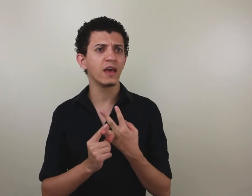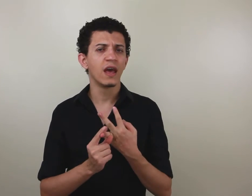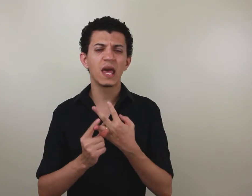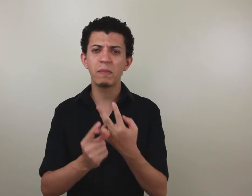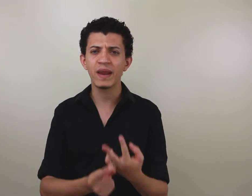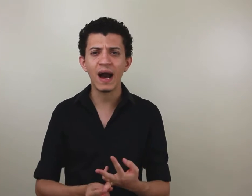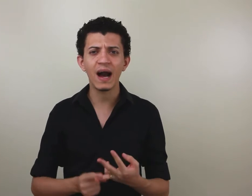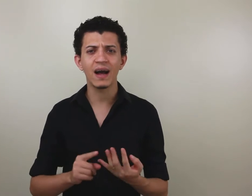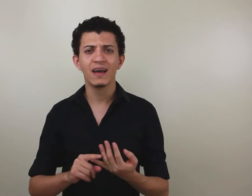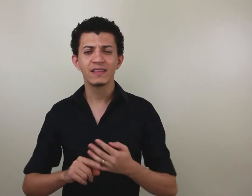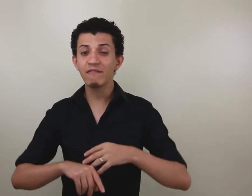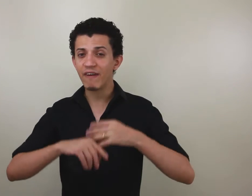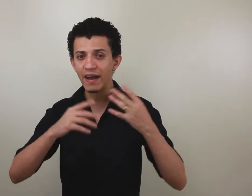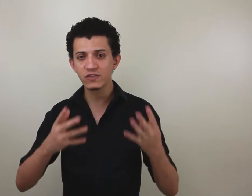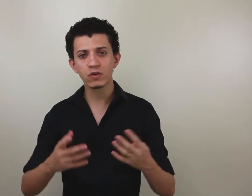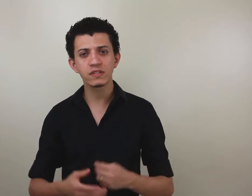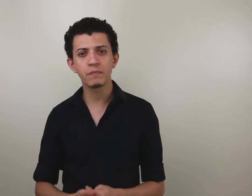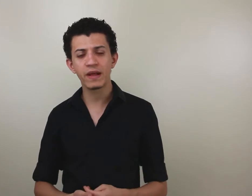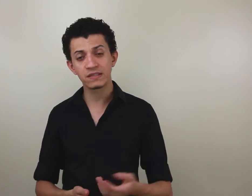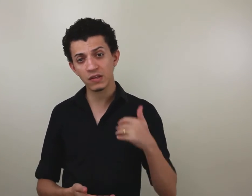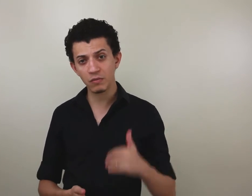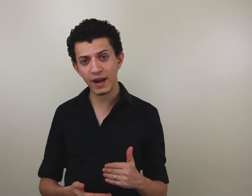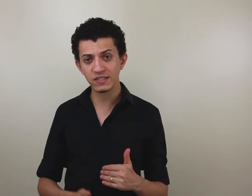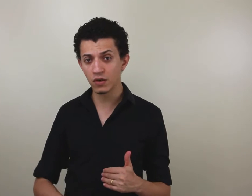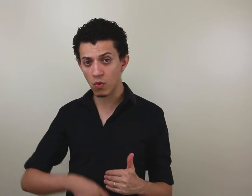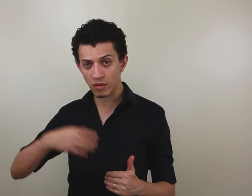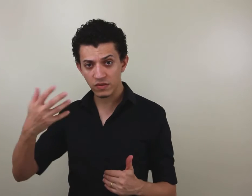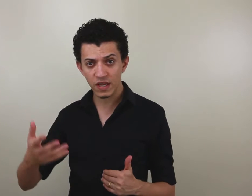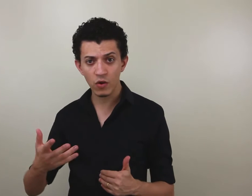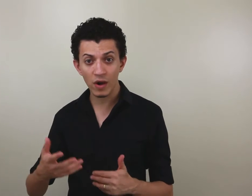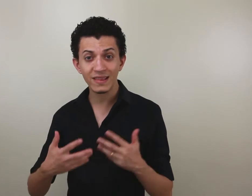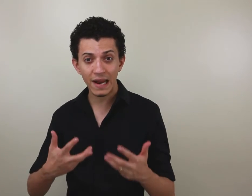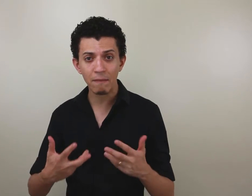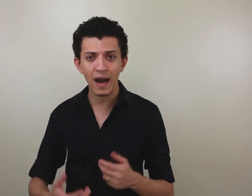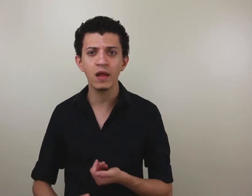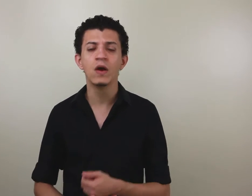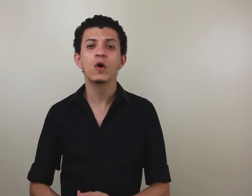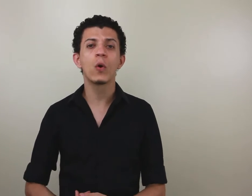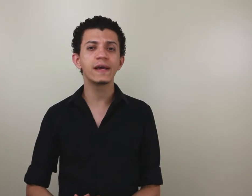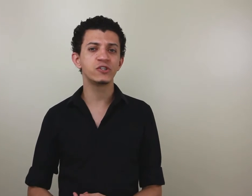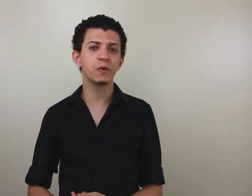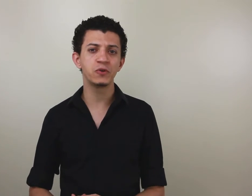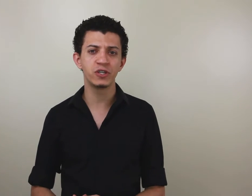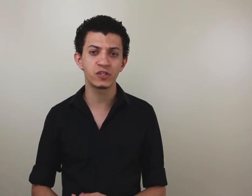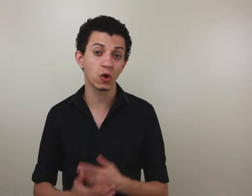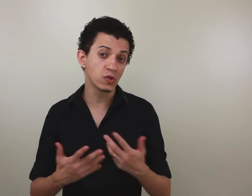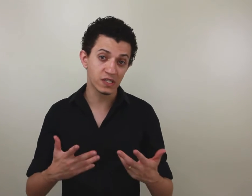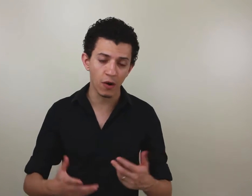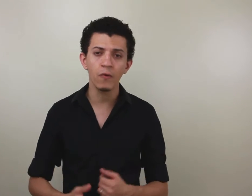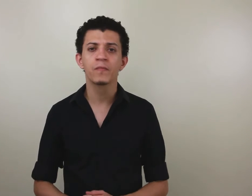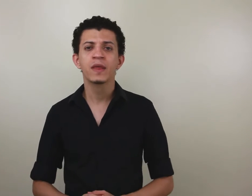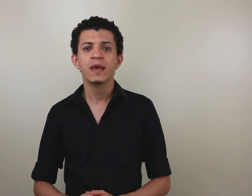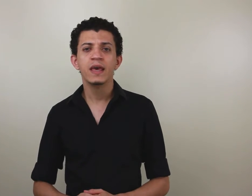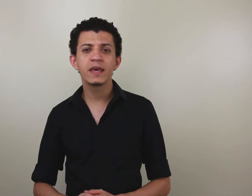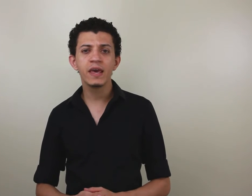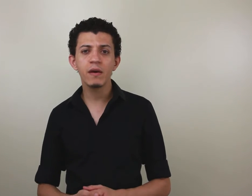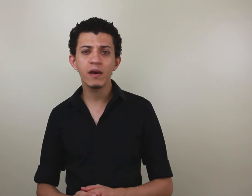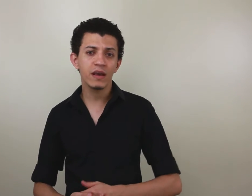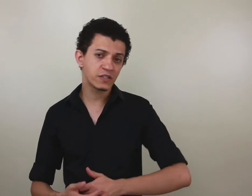Ribenar, tem várias outras empresas, tanto do Brasil quanto do exterior, que trabalham com esse tipo de solução e que isso